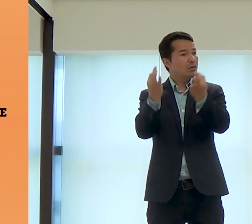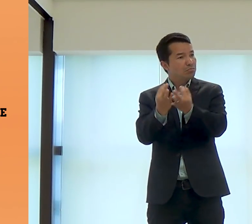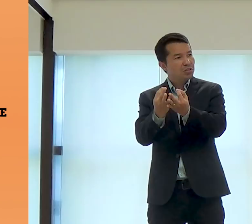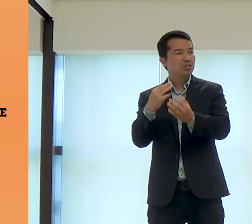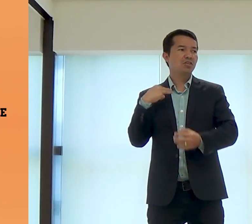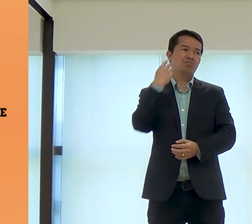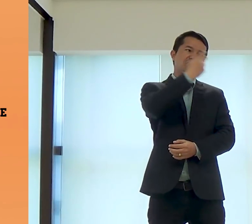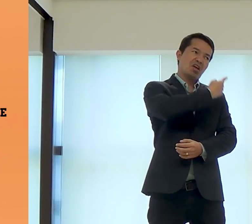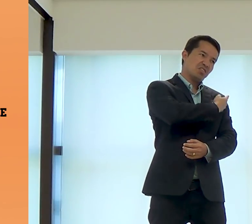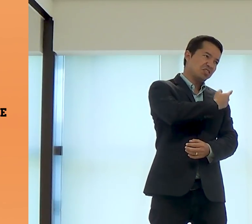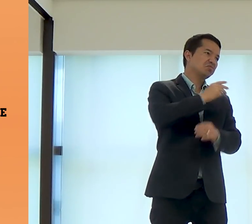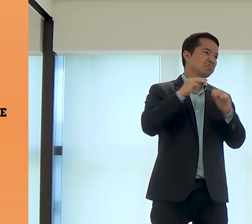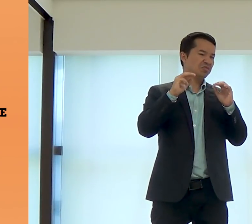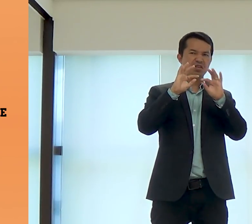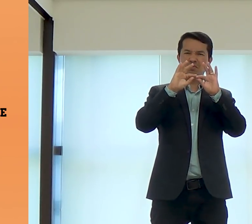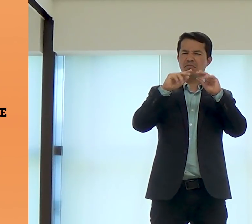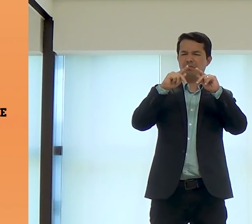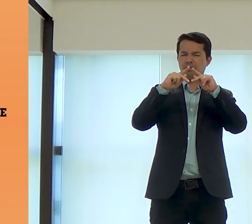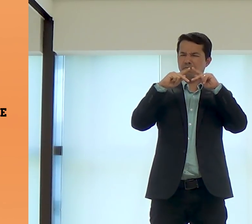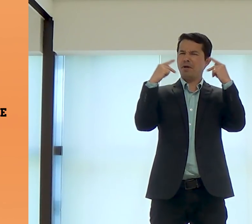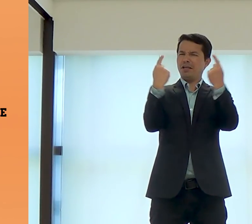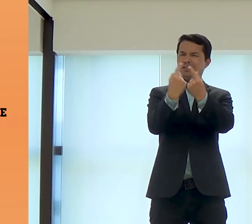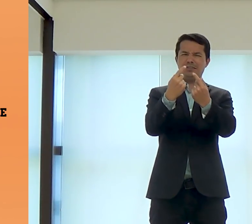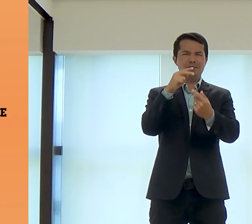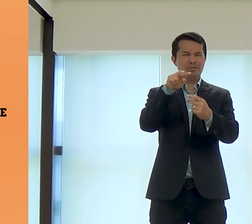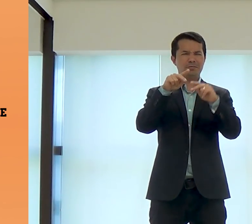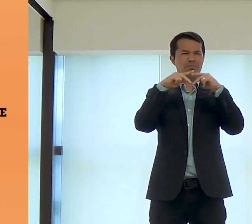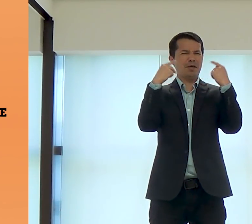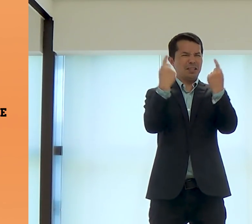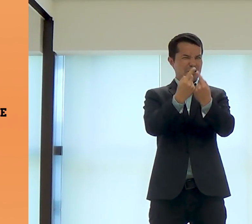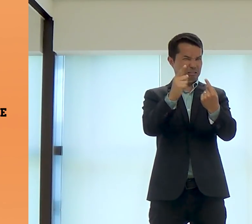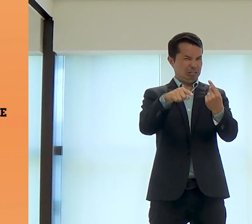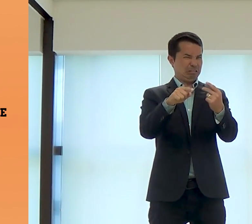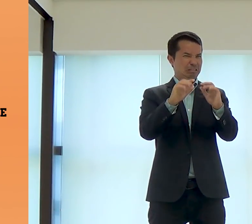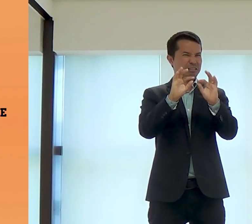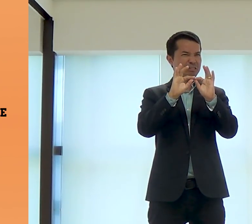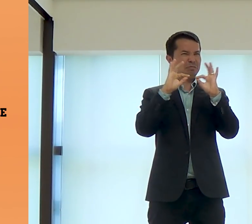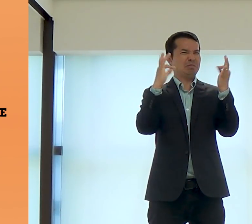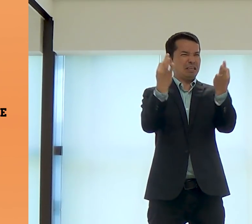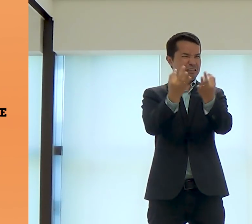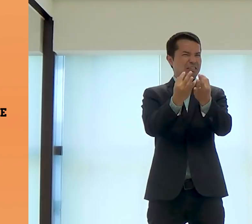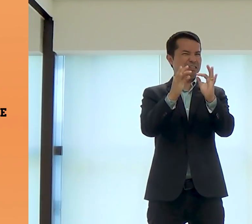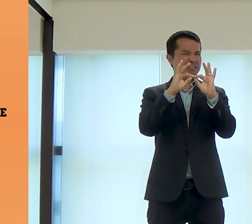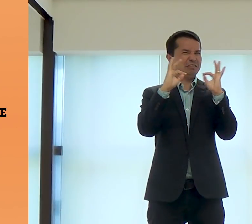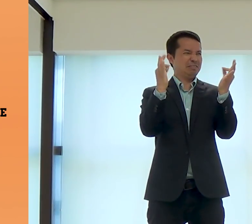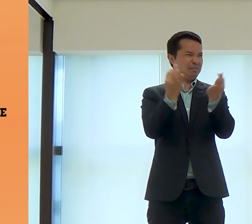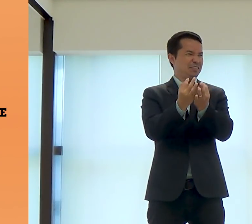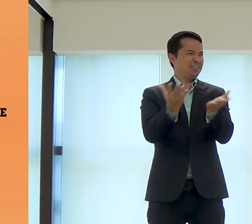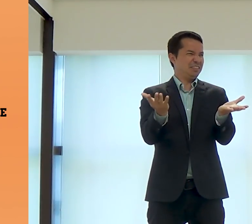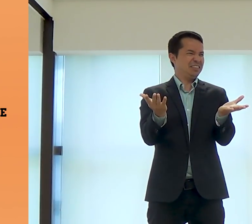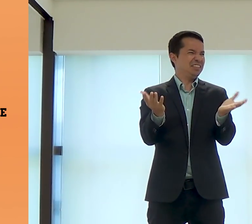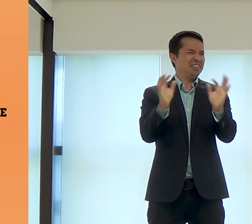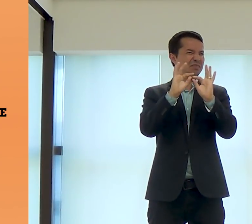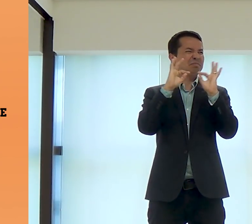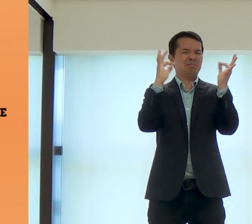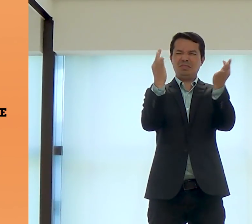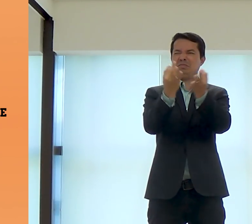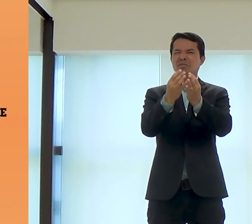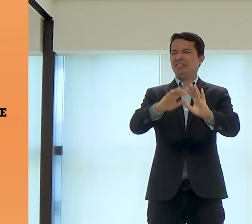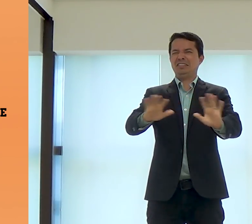Então, José era parente de Maria. Esse sinal, parente, acho que não era família,